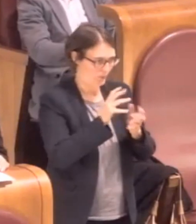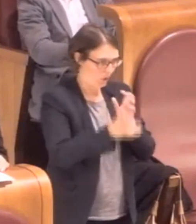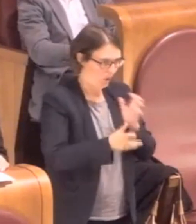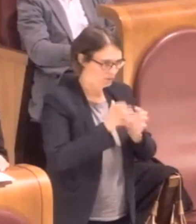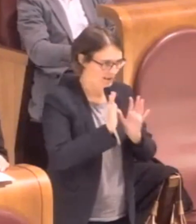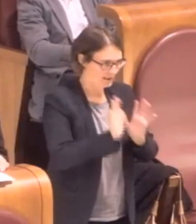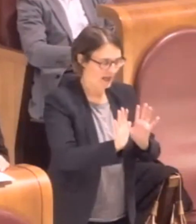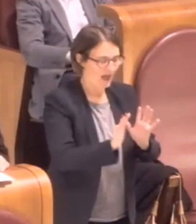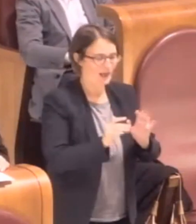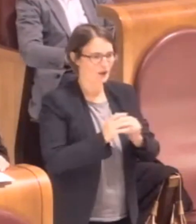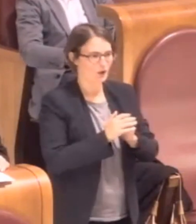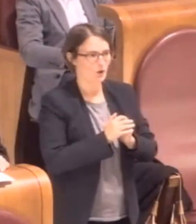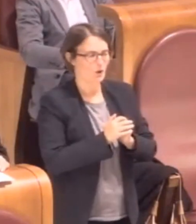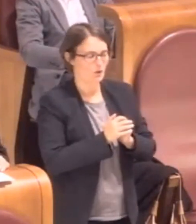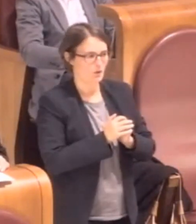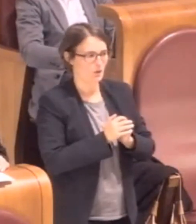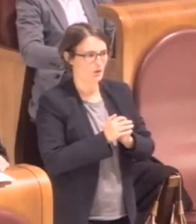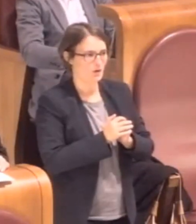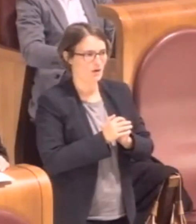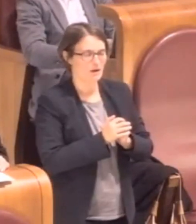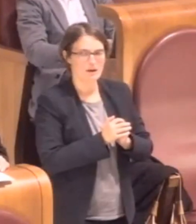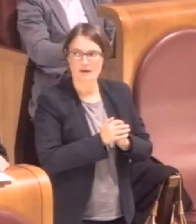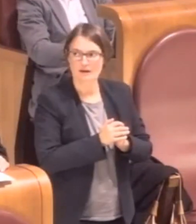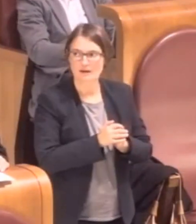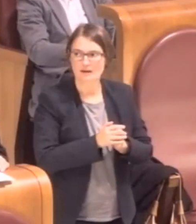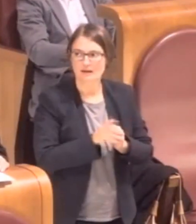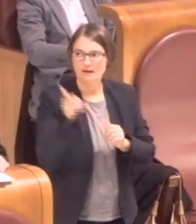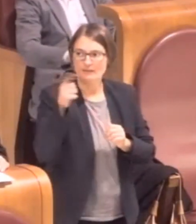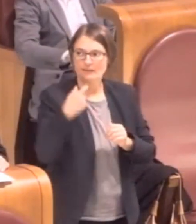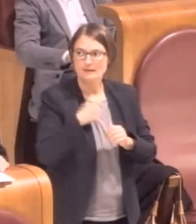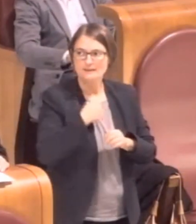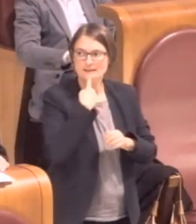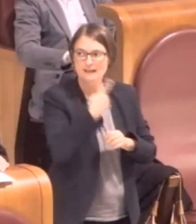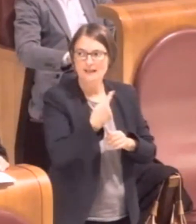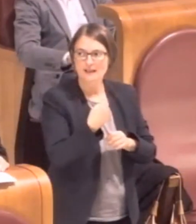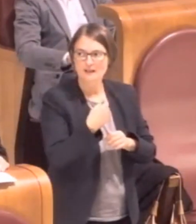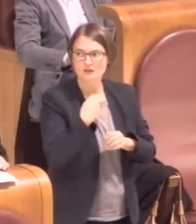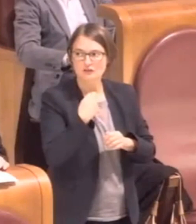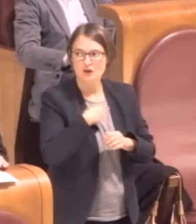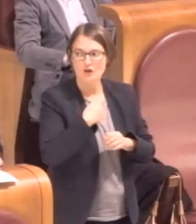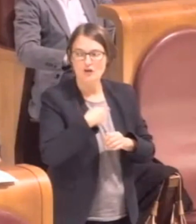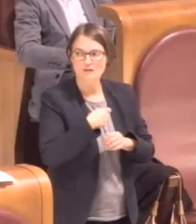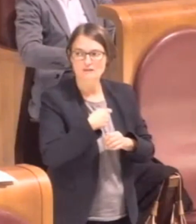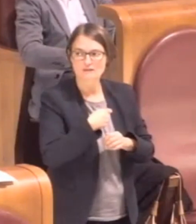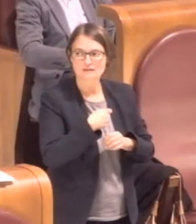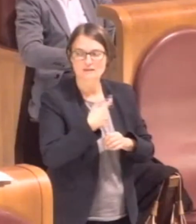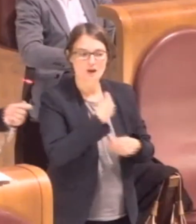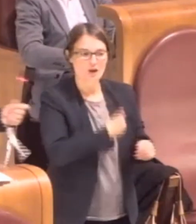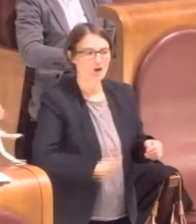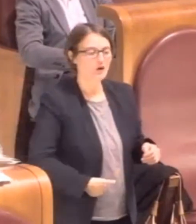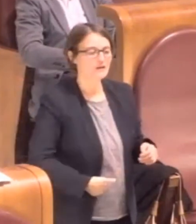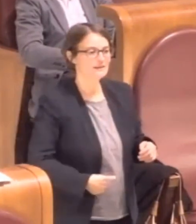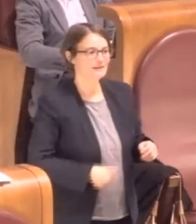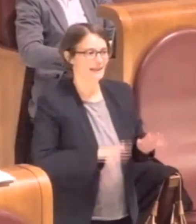riuscire a mantenere il conteggio dei punti. Consigliera se può, più sintetica, siamo oltre il tempo limite.